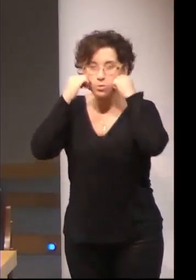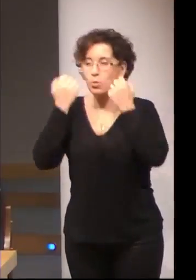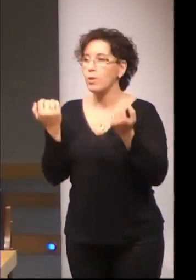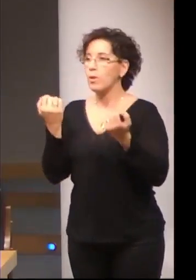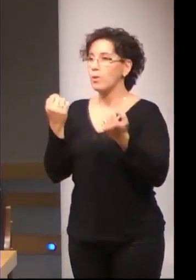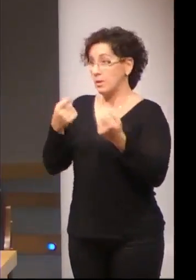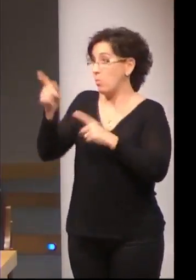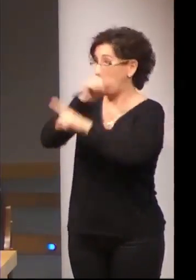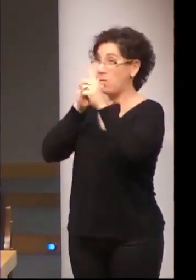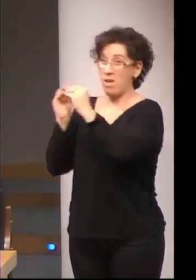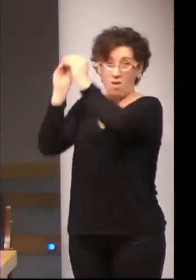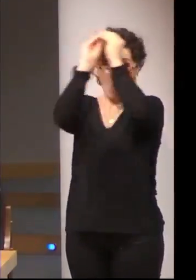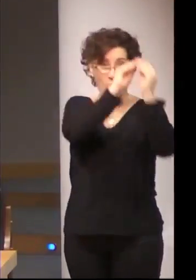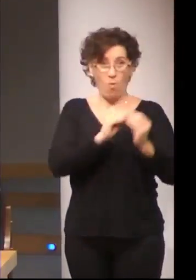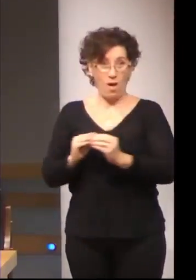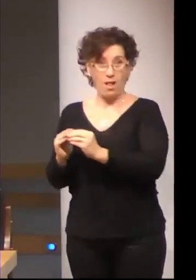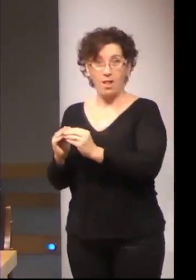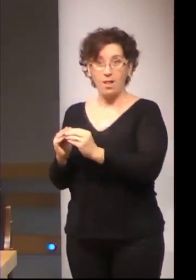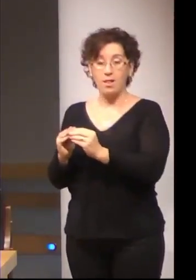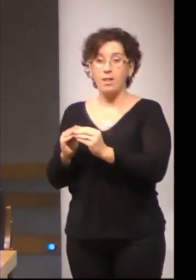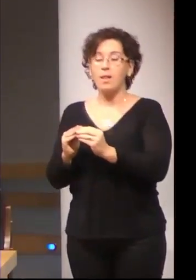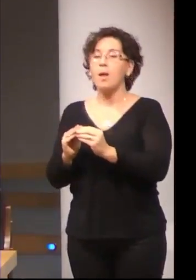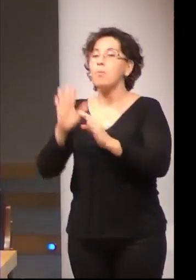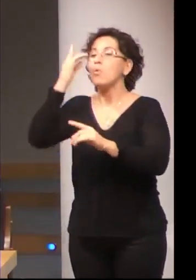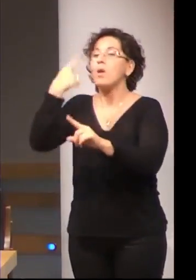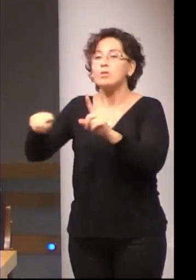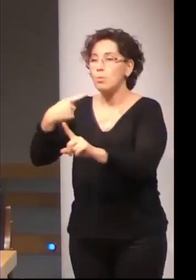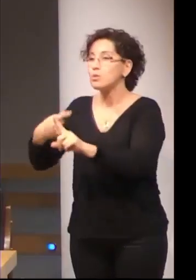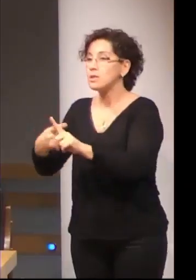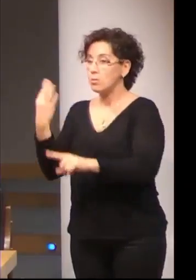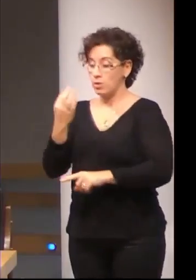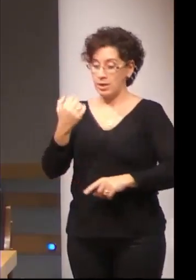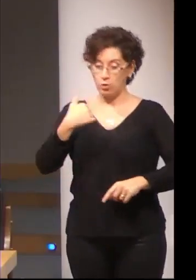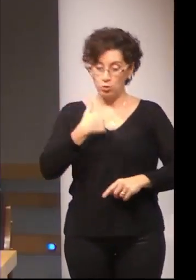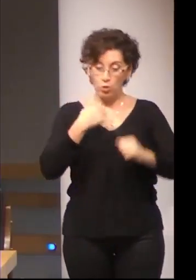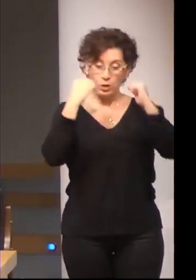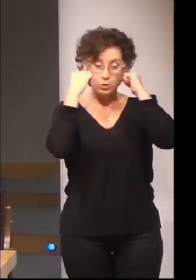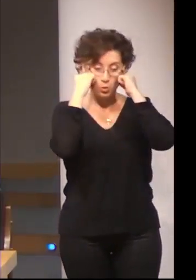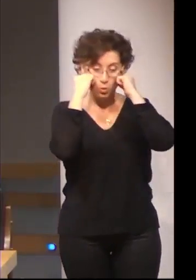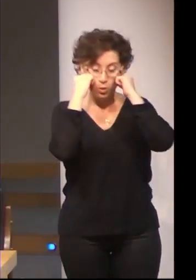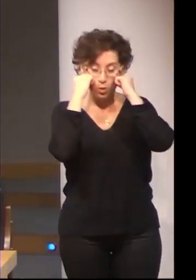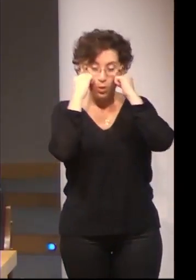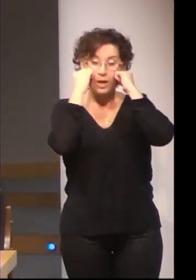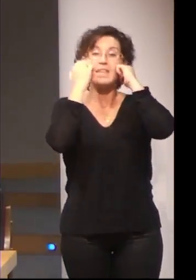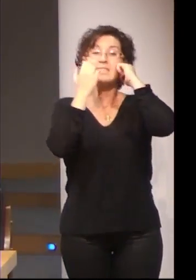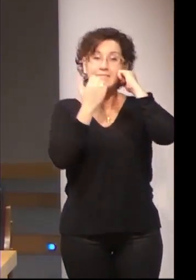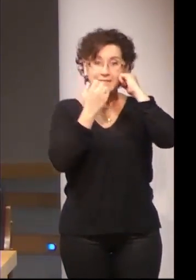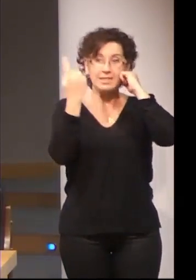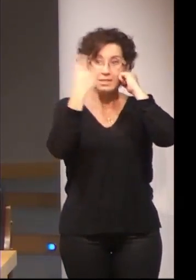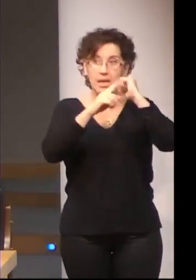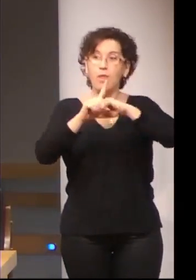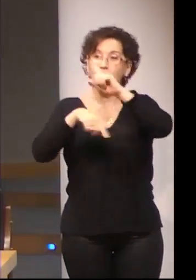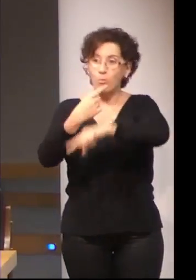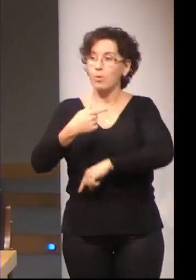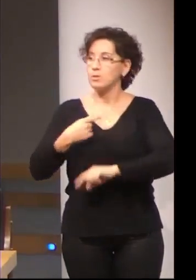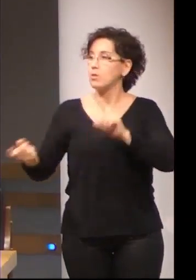empleabilidad los estudios van a tener salida si encuentran trabajo si existe una función social que